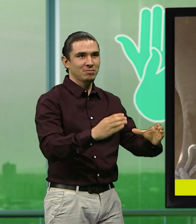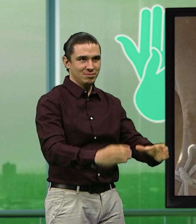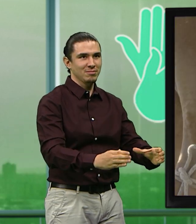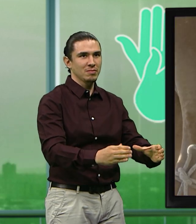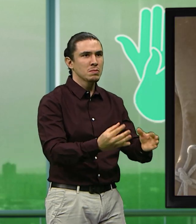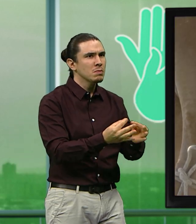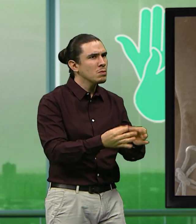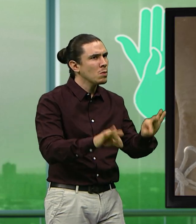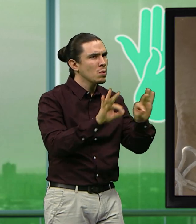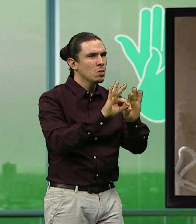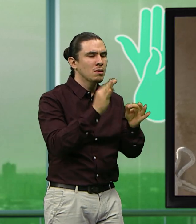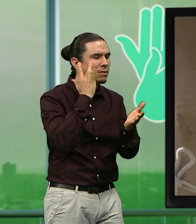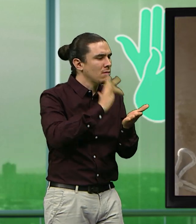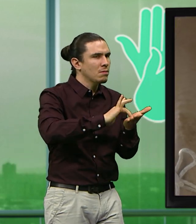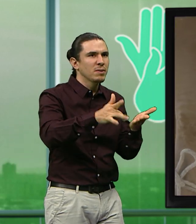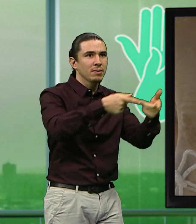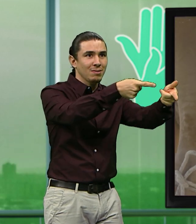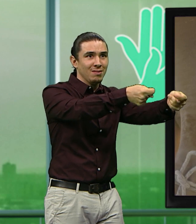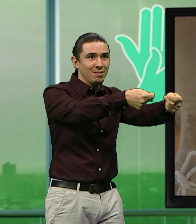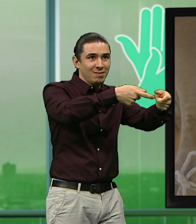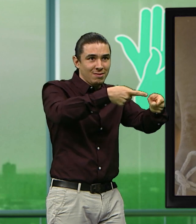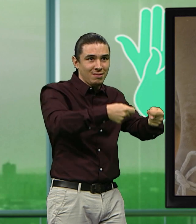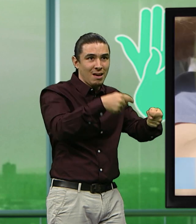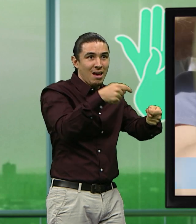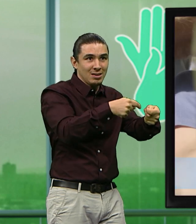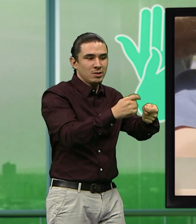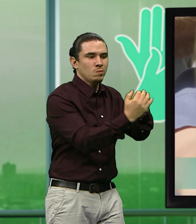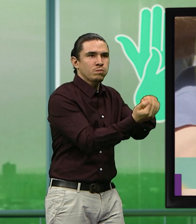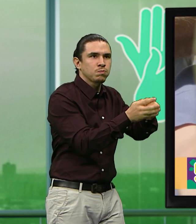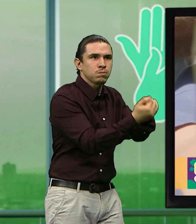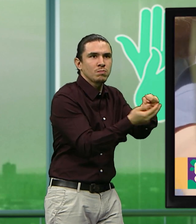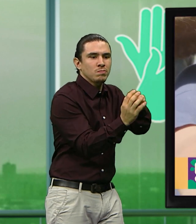Es muy importante limpiarse antes de empezar.